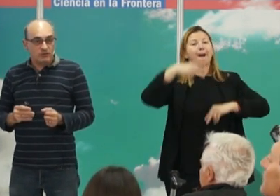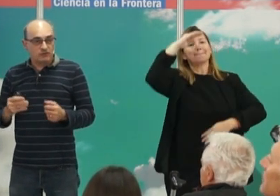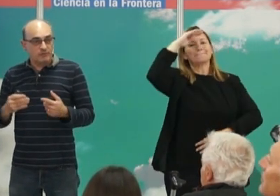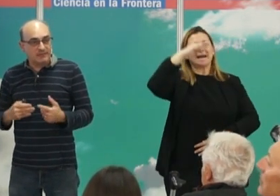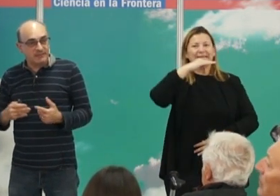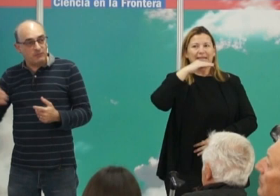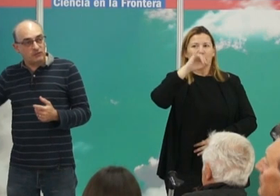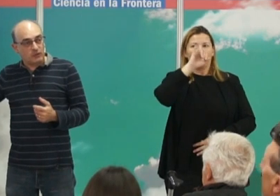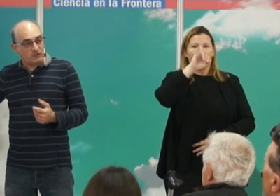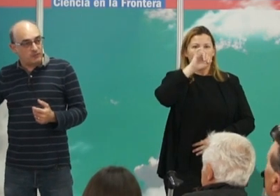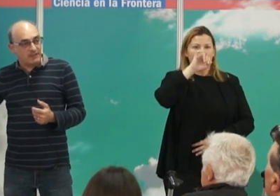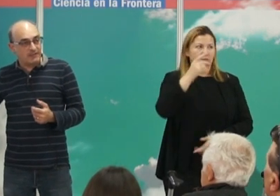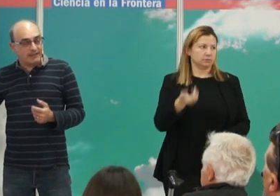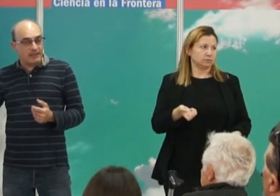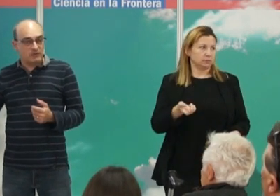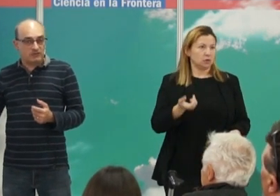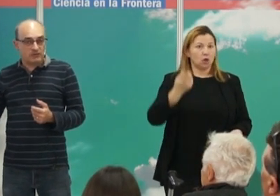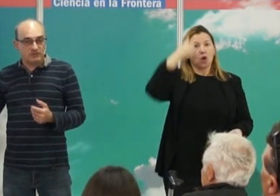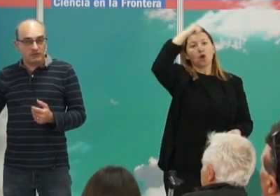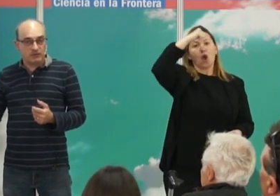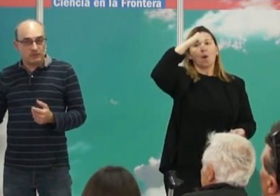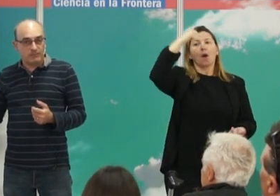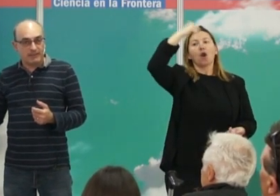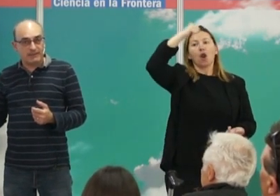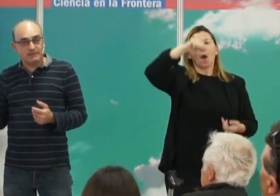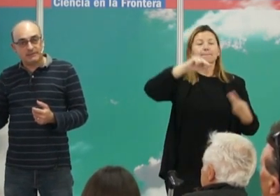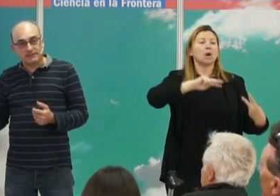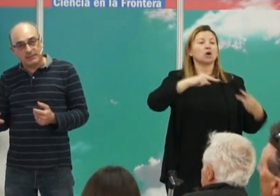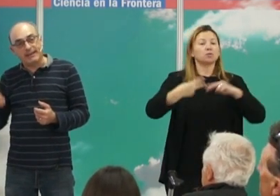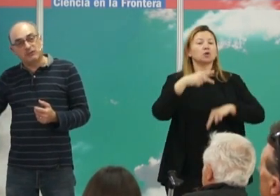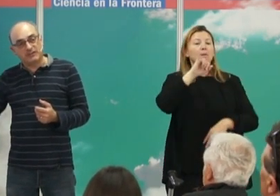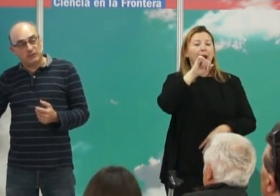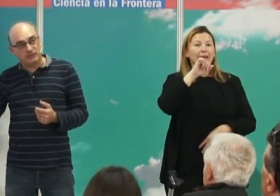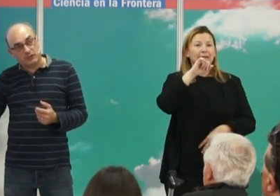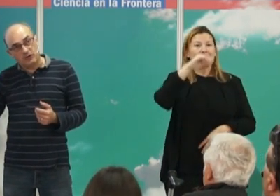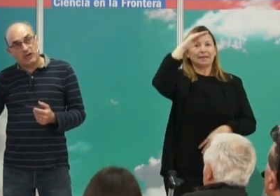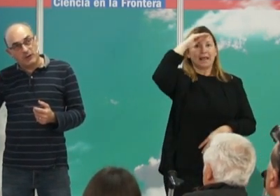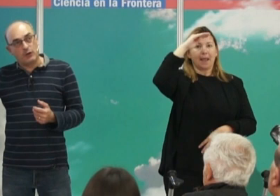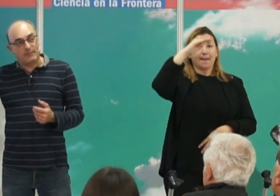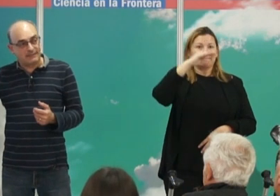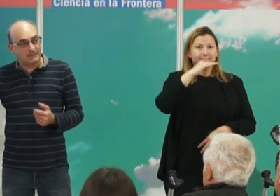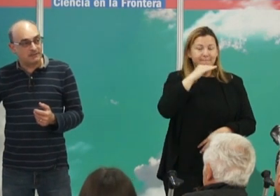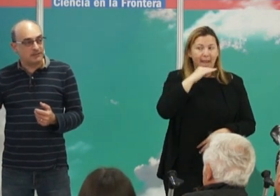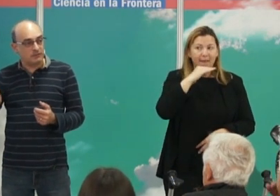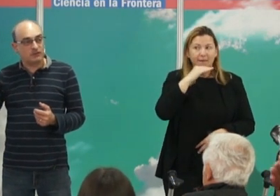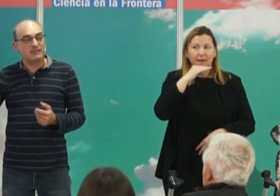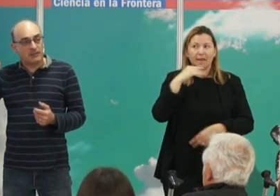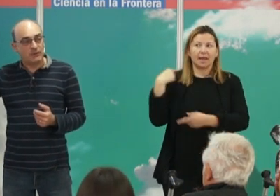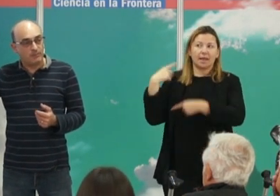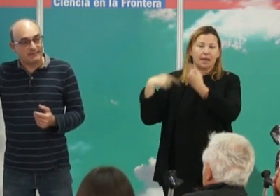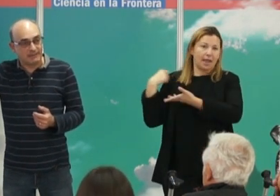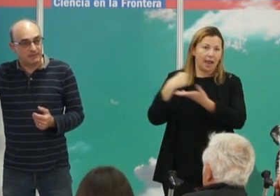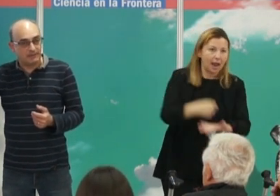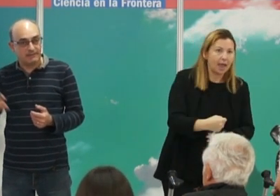Los hombres tenemos un cromosoma I que heredamos de nuestro padre, que heredamos de nuestro abuelo paterno, de nuestro